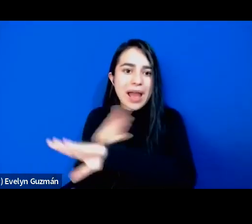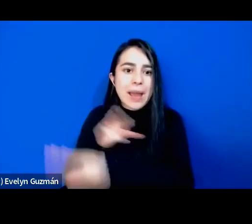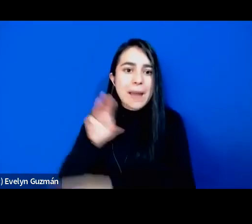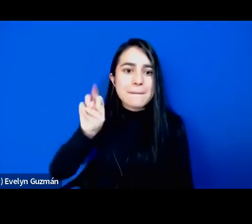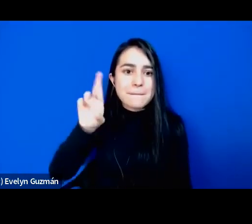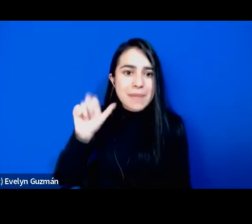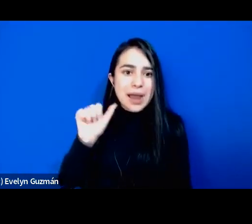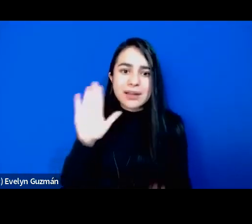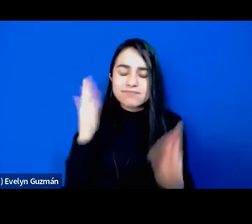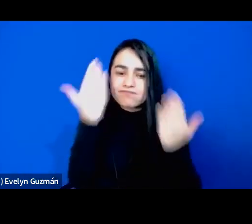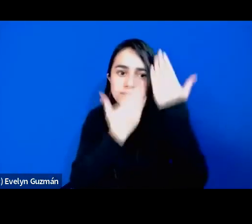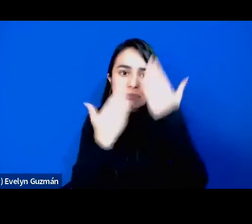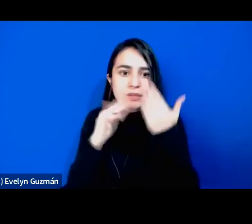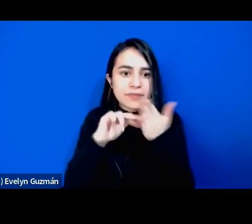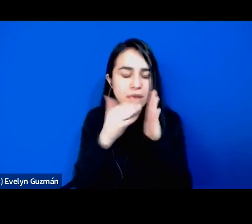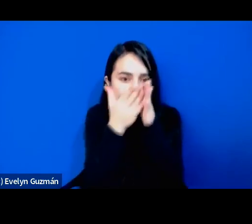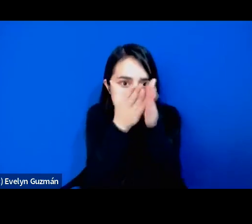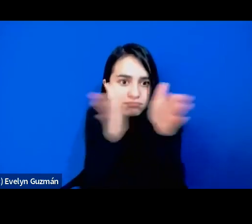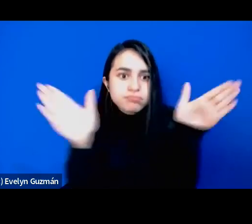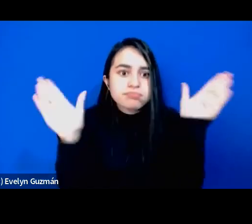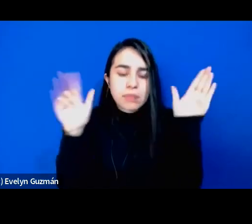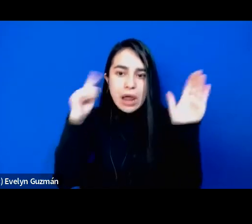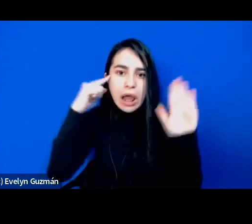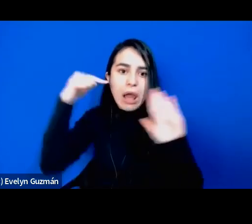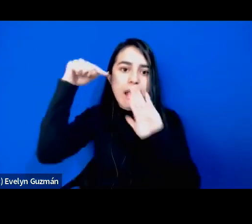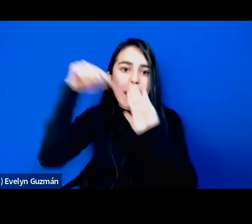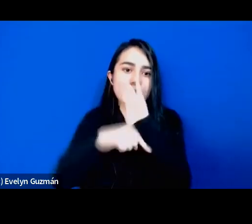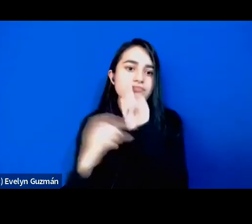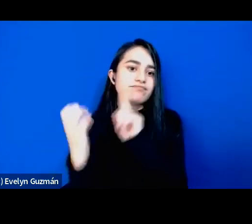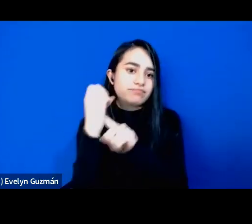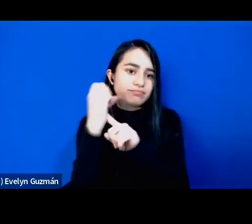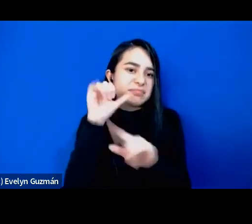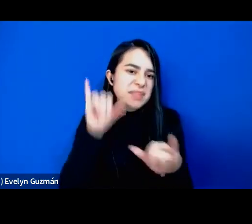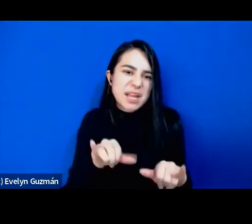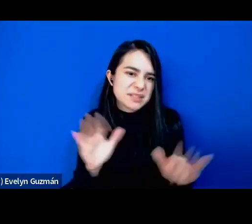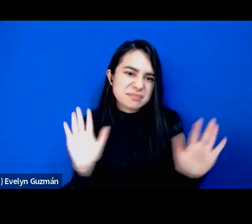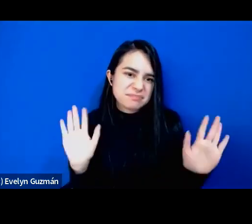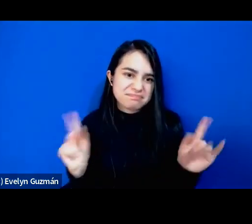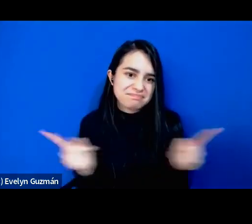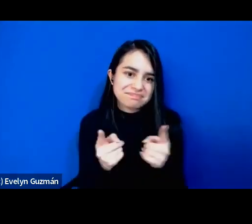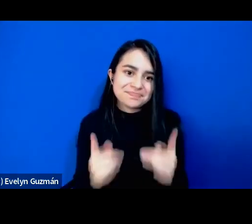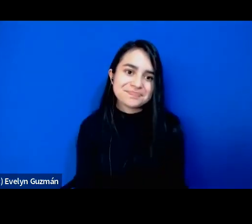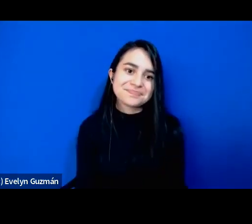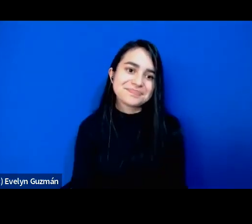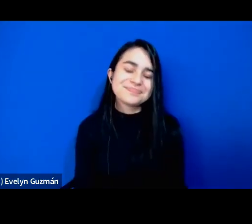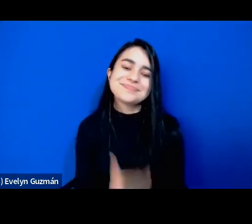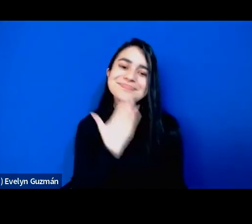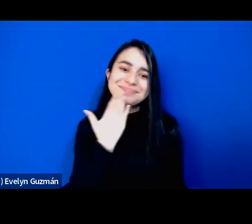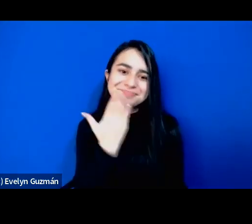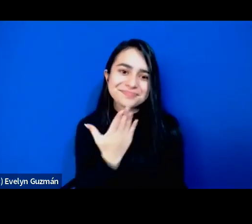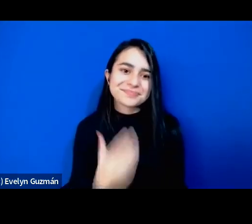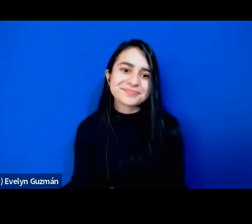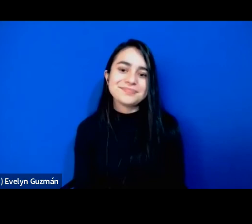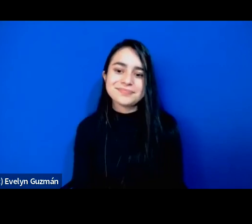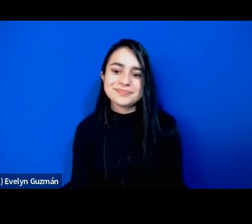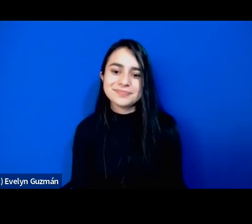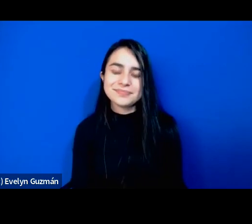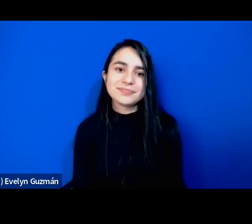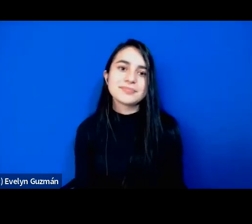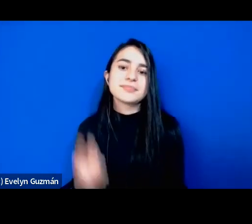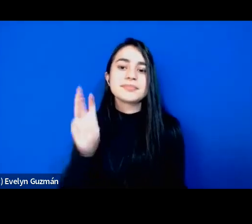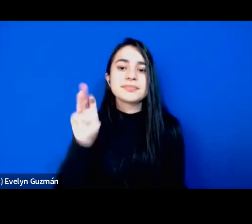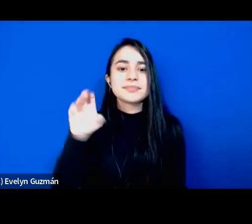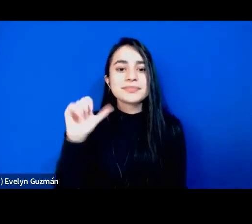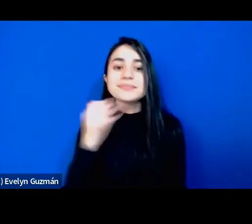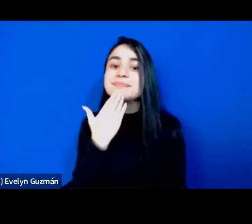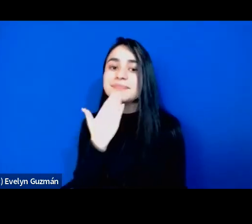puertas para ir hacia allá. Este, bueno, eso quería decir. Muchas gracias. Gracias, Mónica.